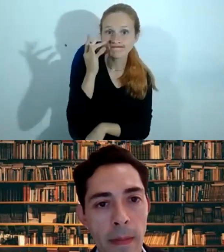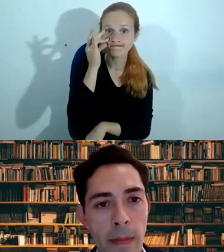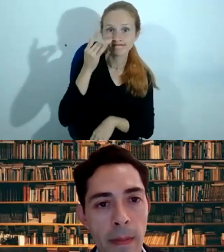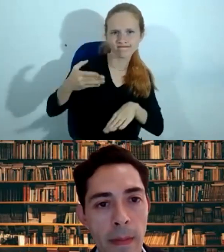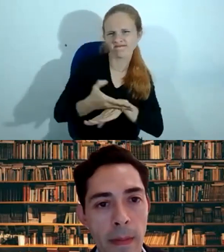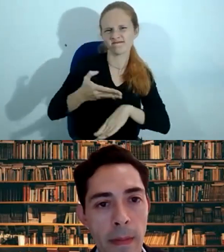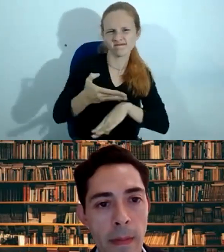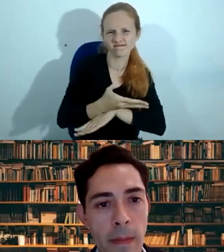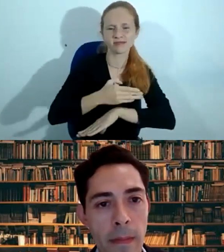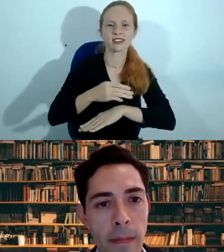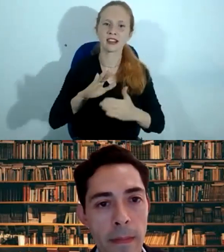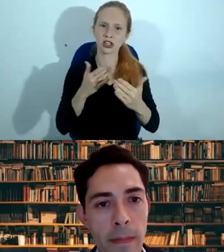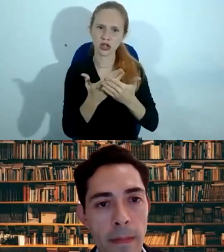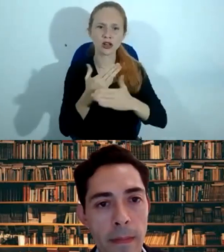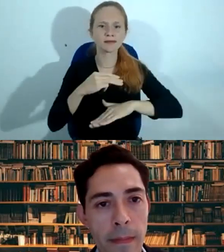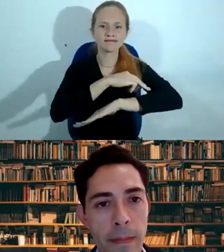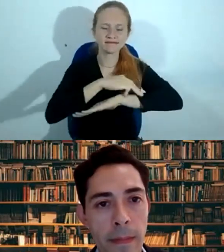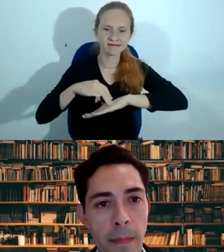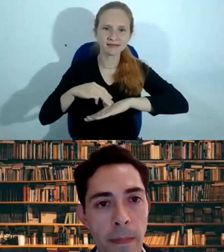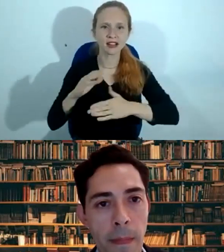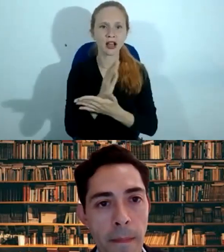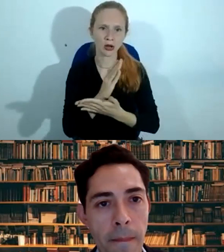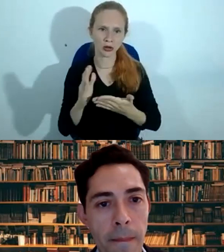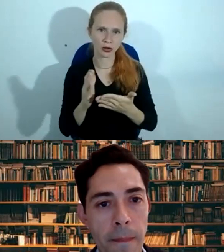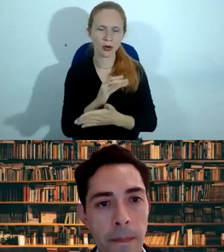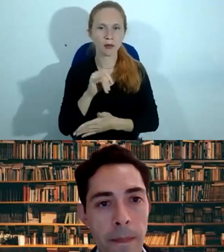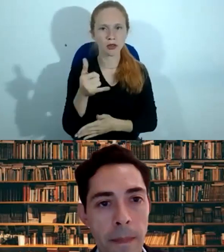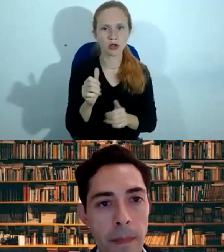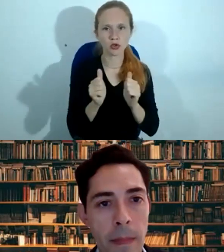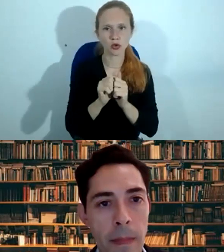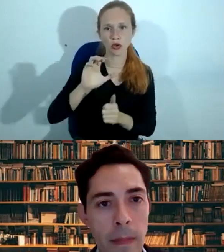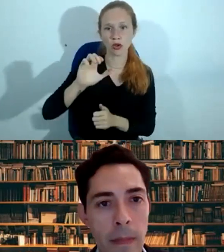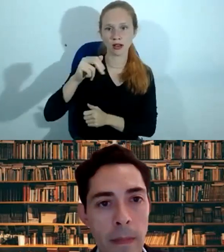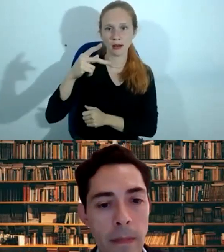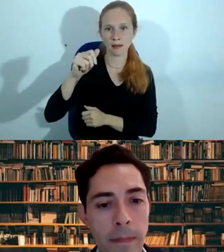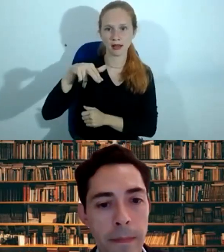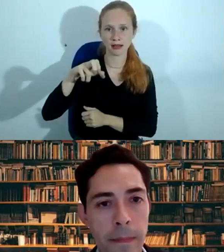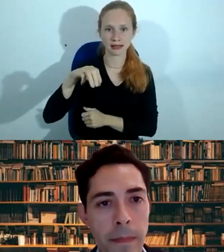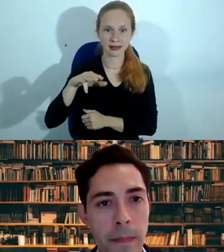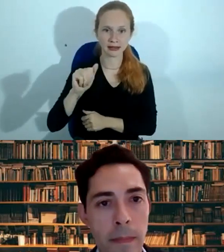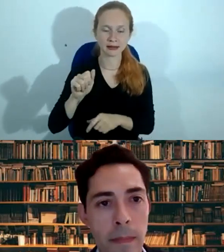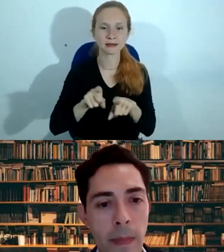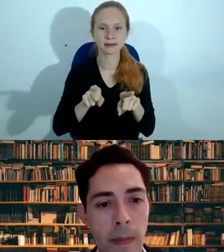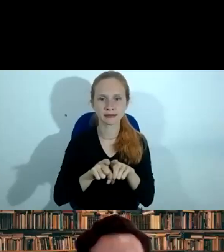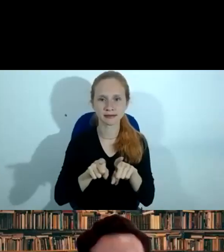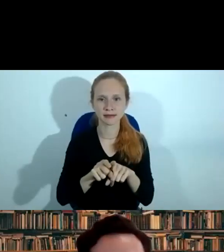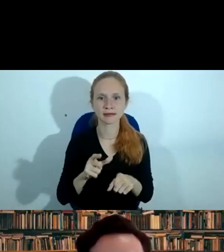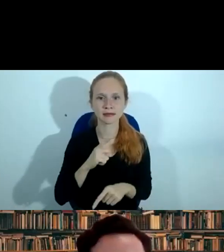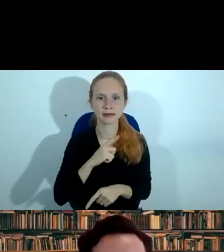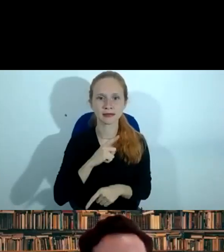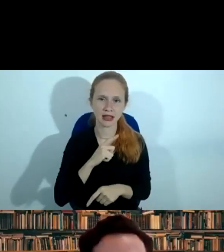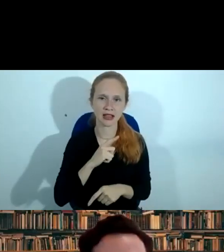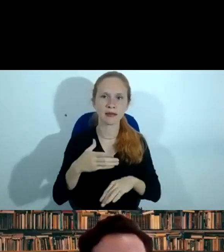Magistratura. E algumas oportunidades, junto com o doutor Walter Capanema, que aqui está presente também, tivemos tardes memoráveis na Escola de